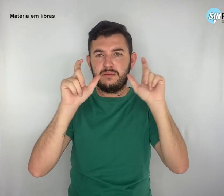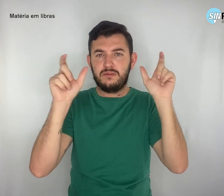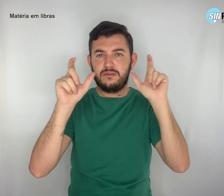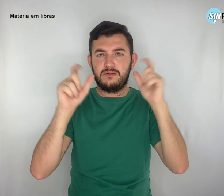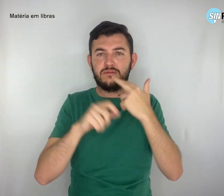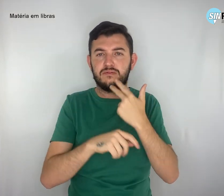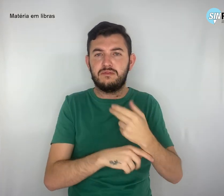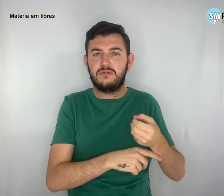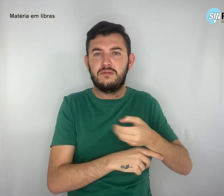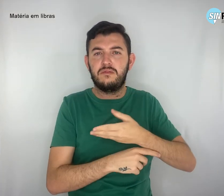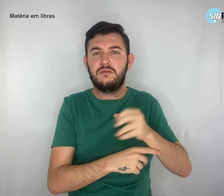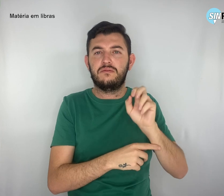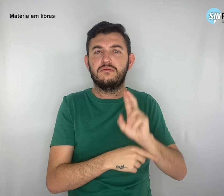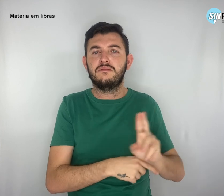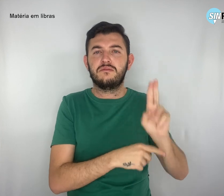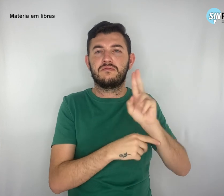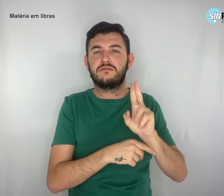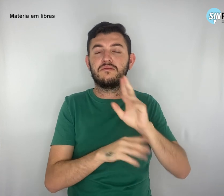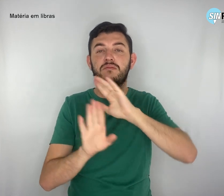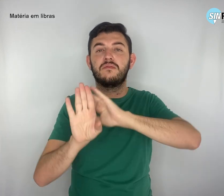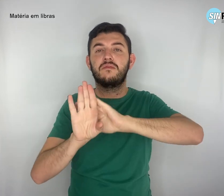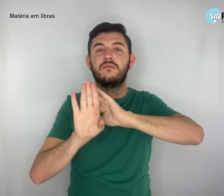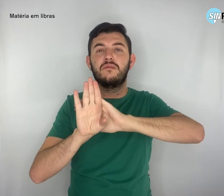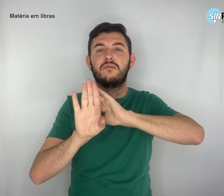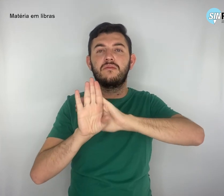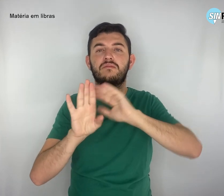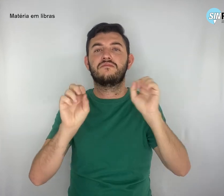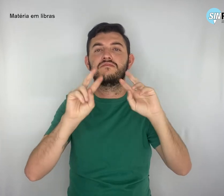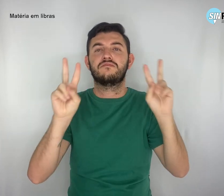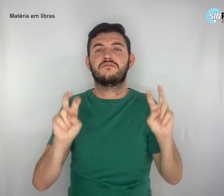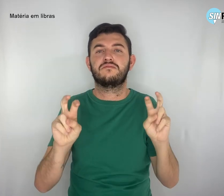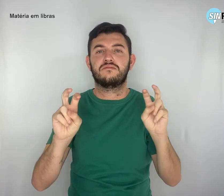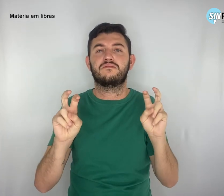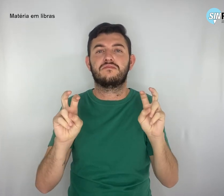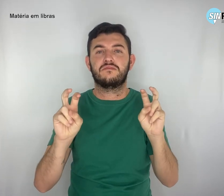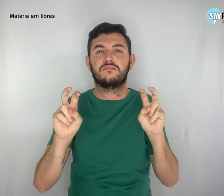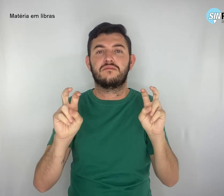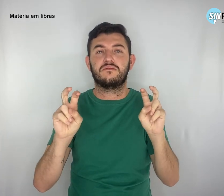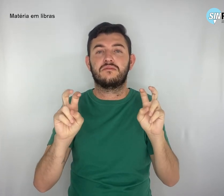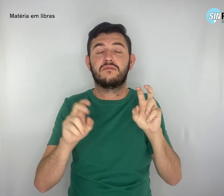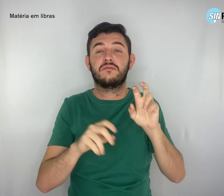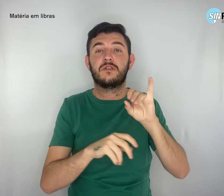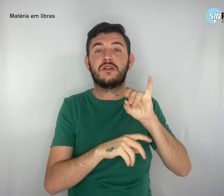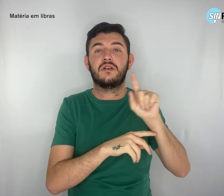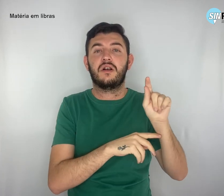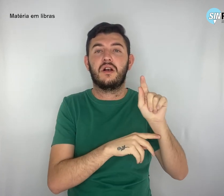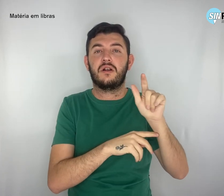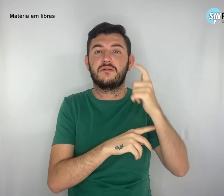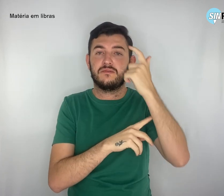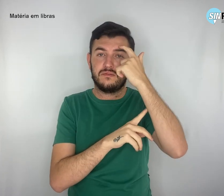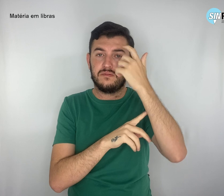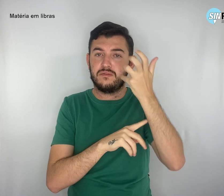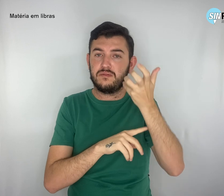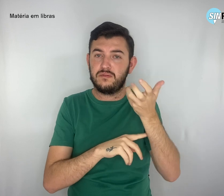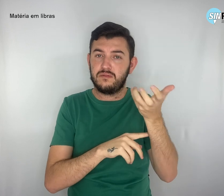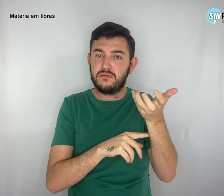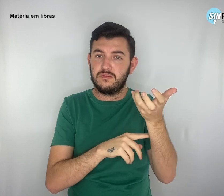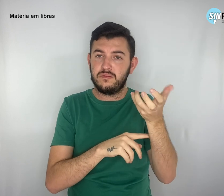ideológico, por exemplo, da chamada inteligência artificial. Liberdade